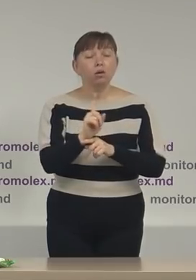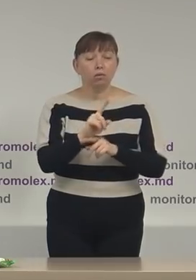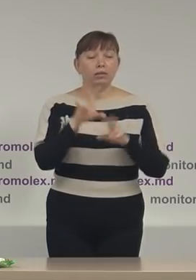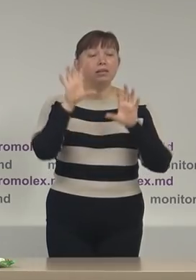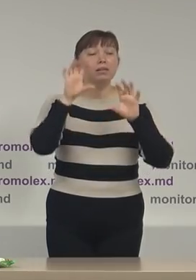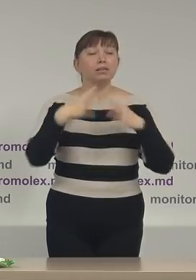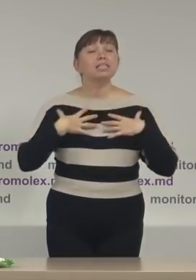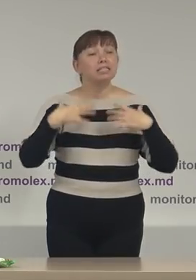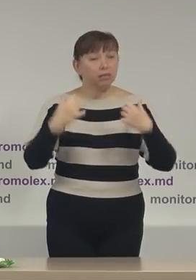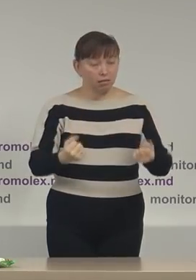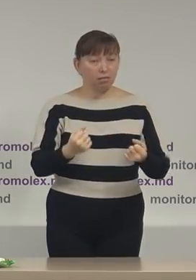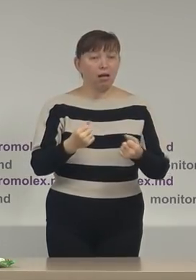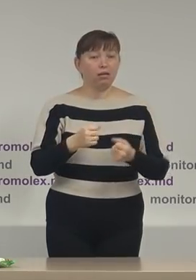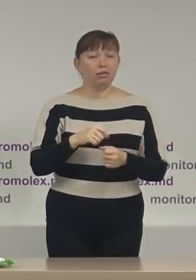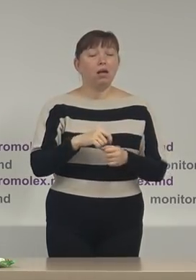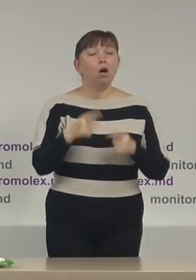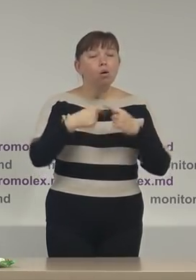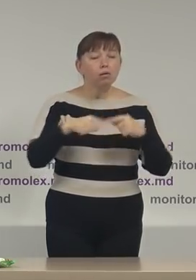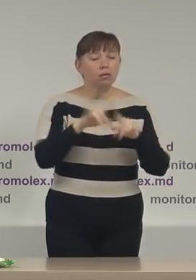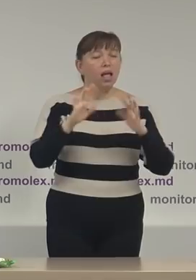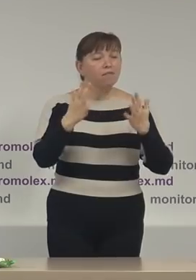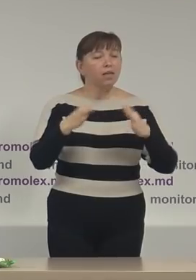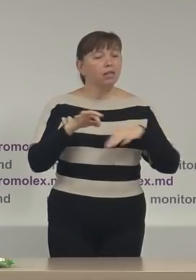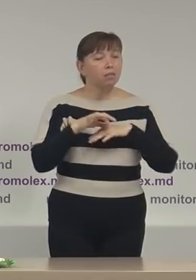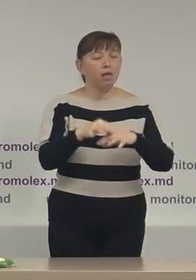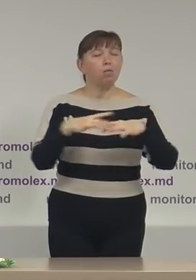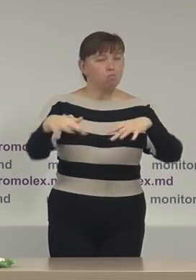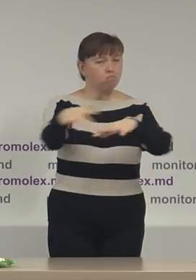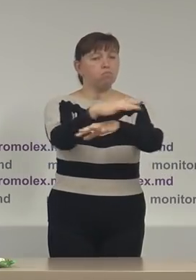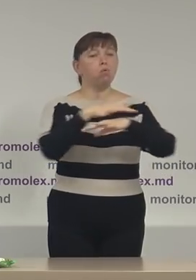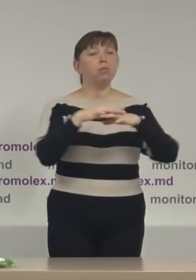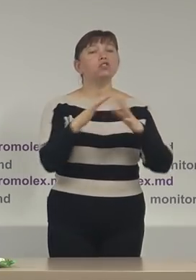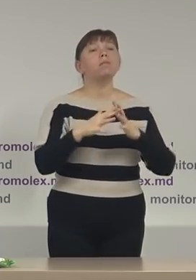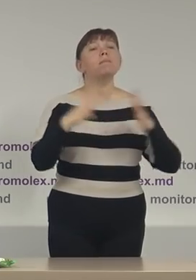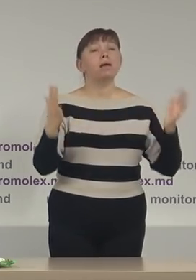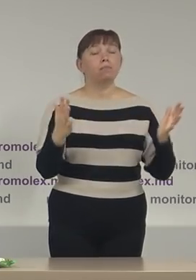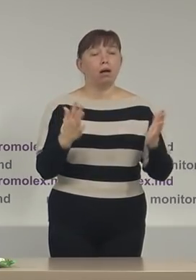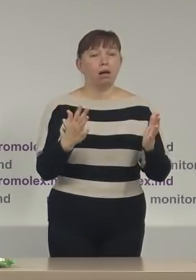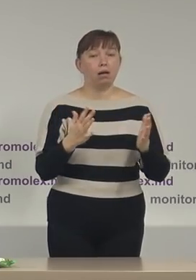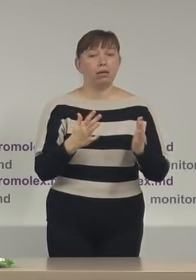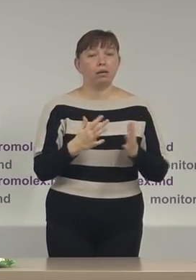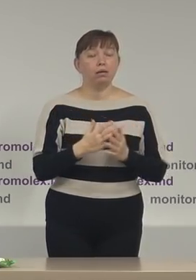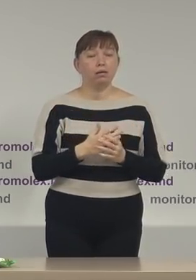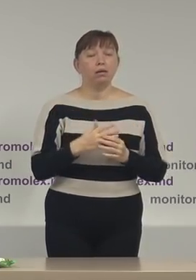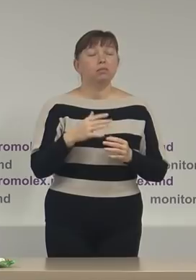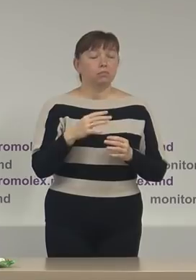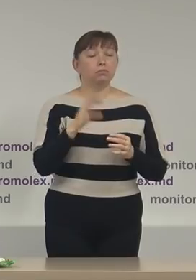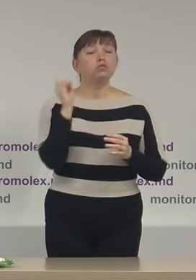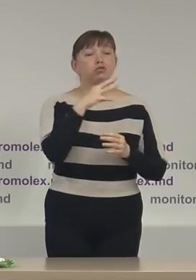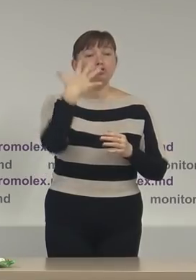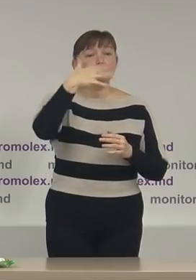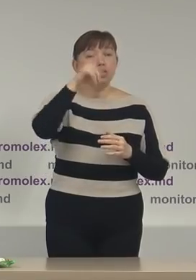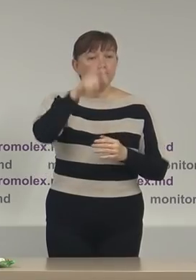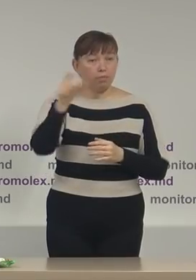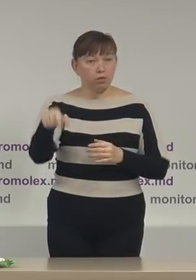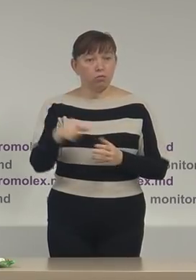prin organizarea de evenimente publice mai mari cu număr mai mare de 50 de persoane